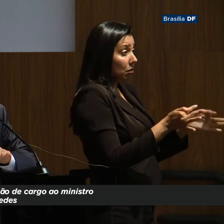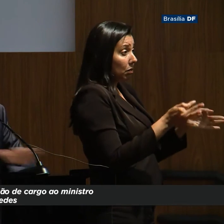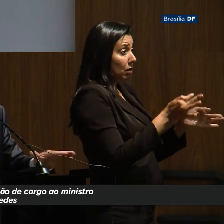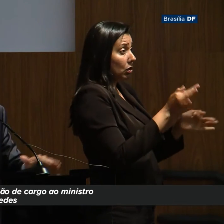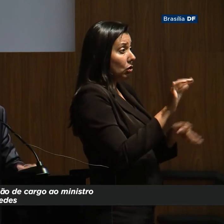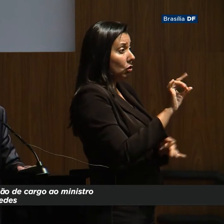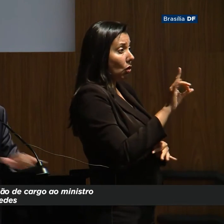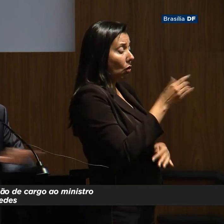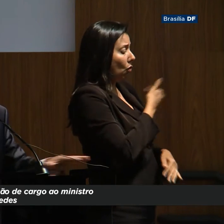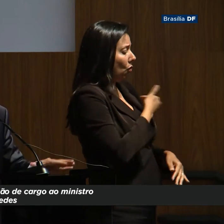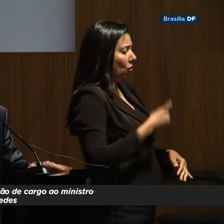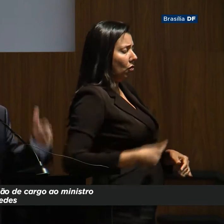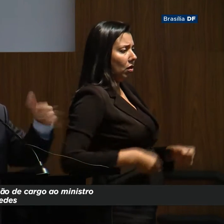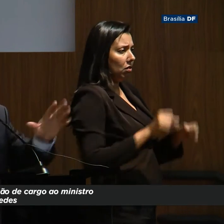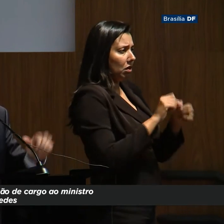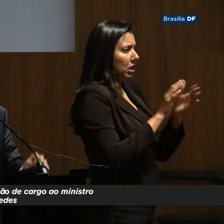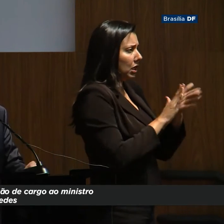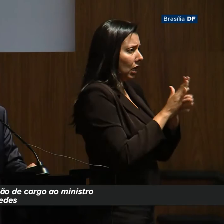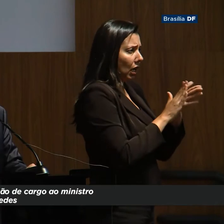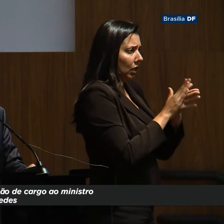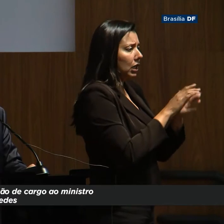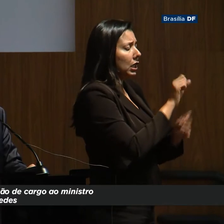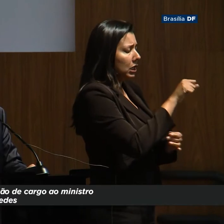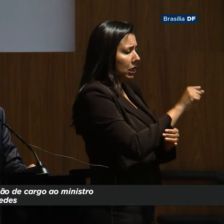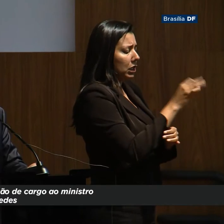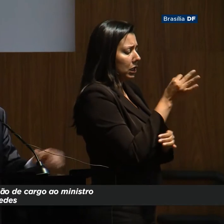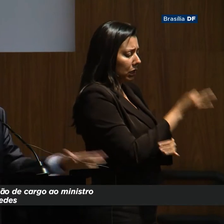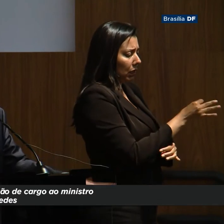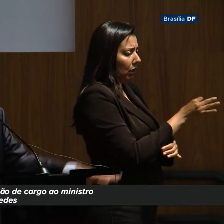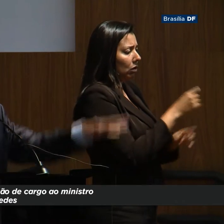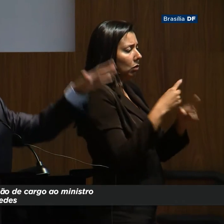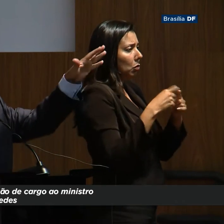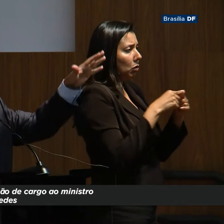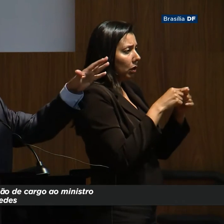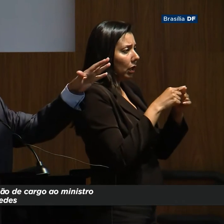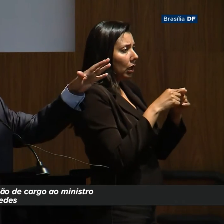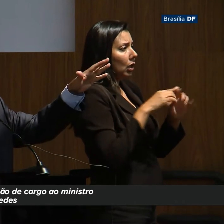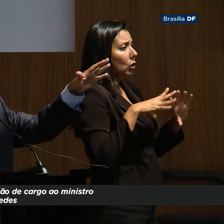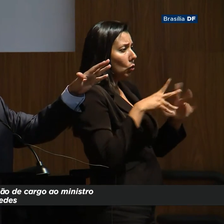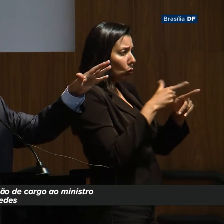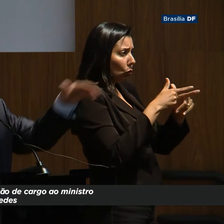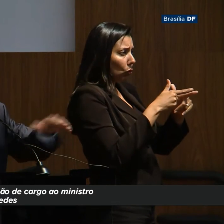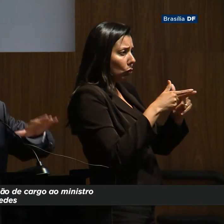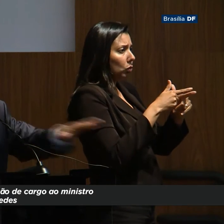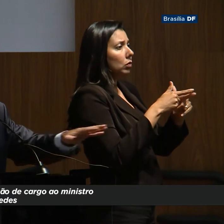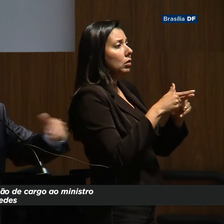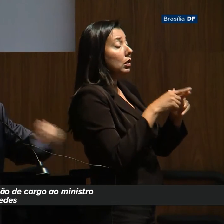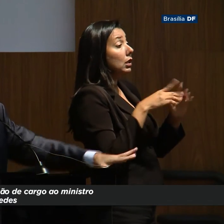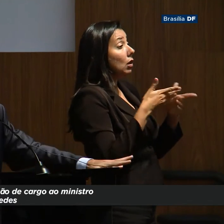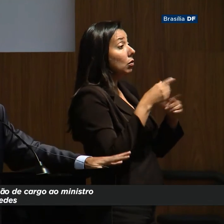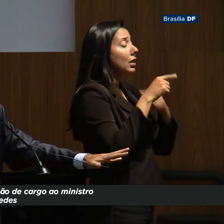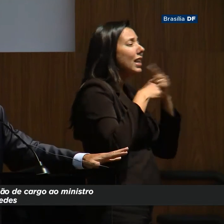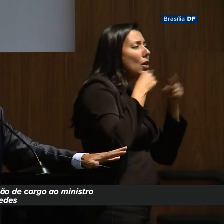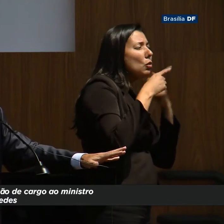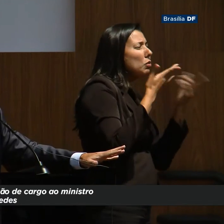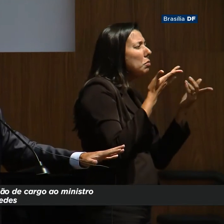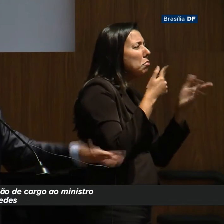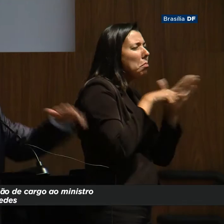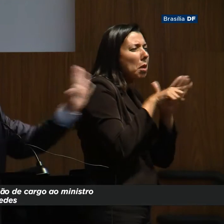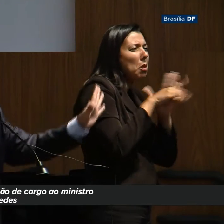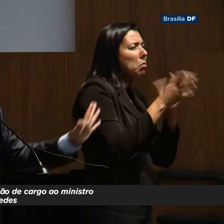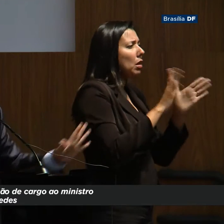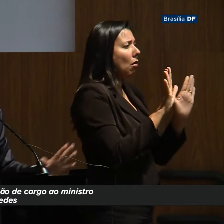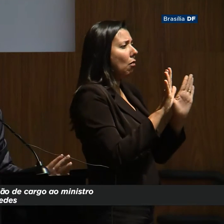basta o governo não fazer nada, se não fizer nada, consertou, porque o bolo cresceu quase 20%, então, na dúvida, não perturbem,